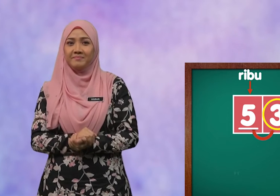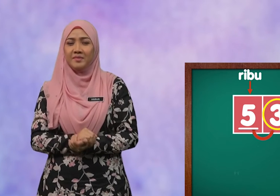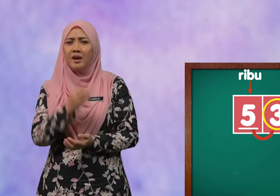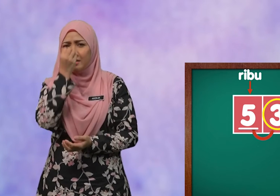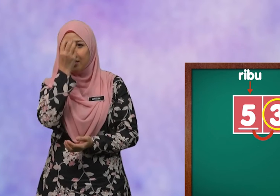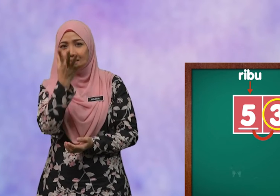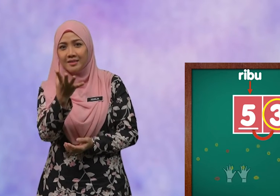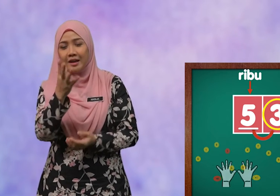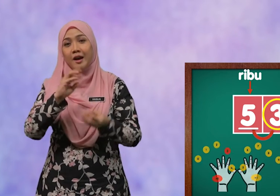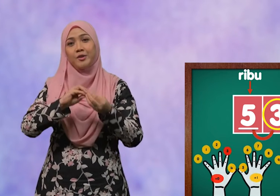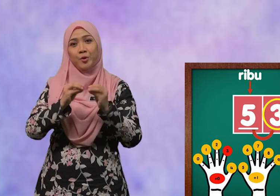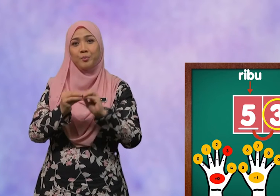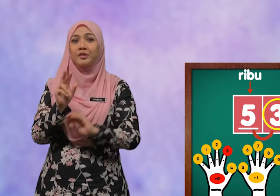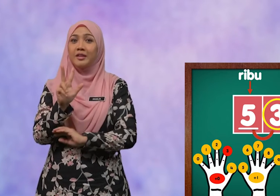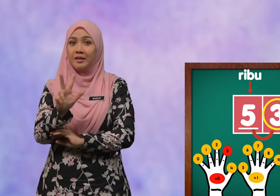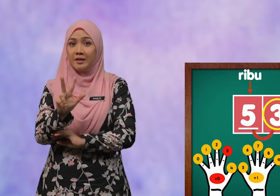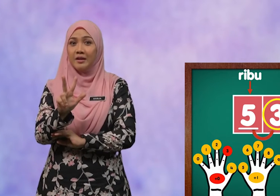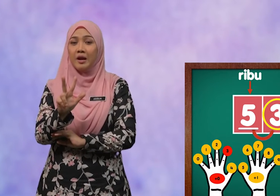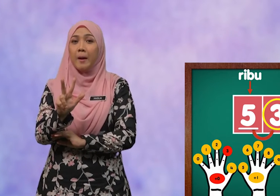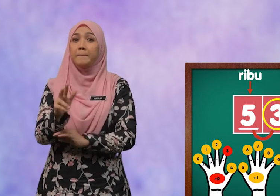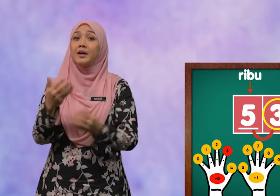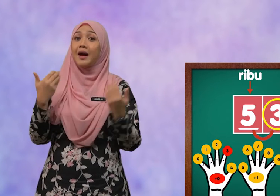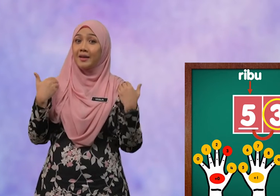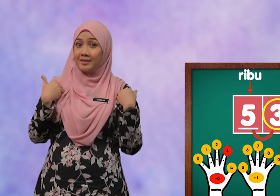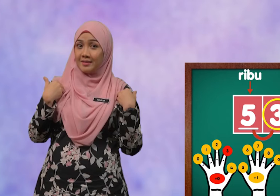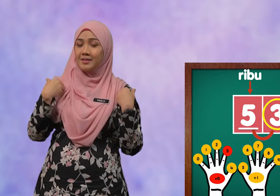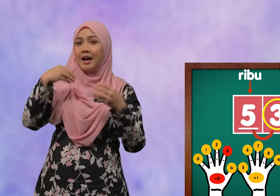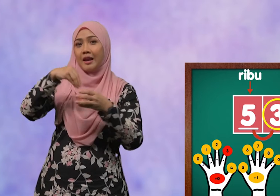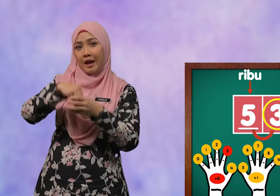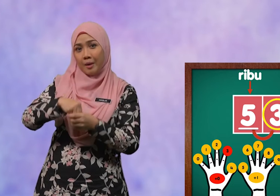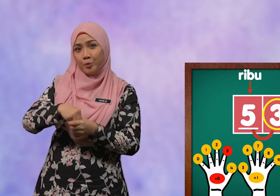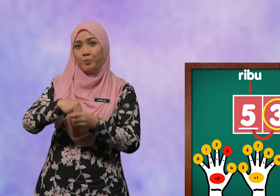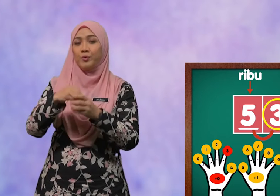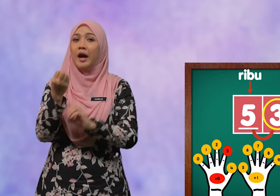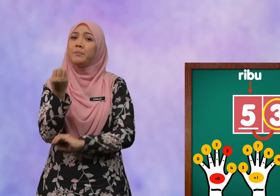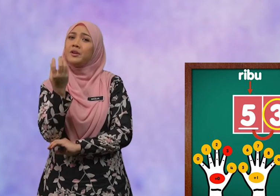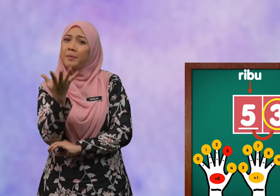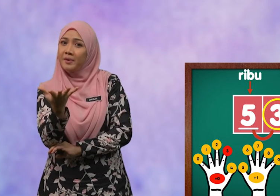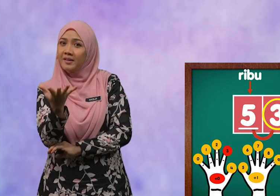Nyatakan nombor tiga berada dalam kumpulan berapa.